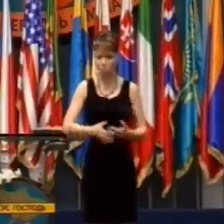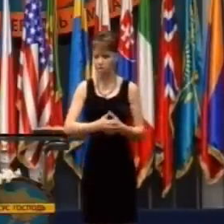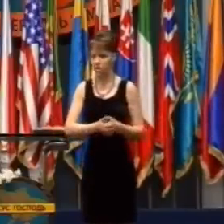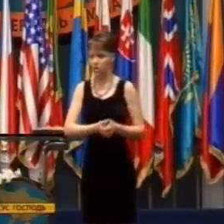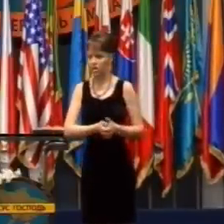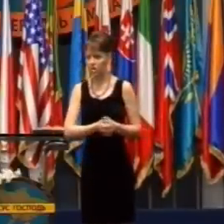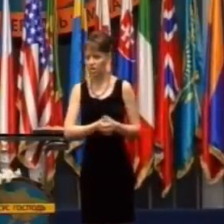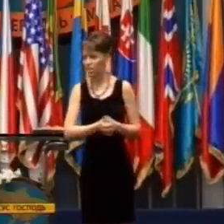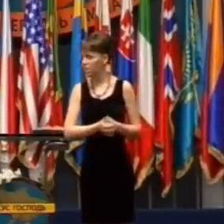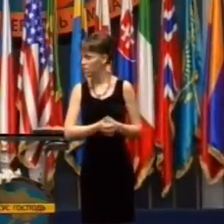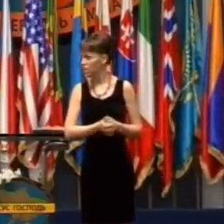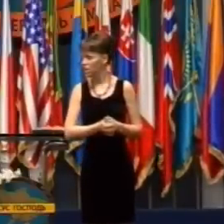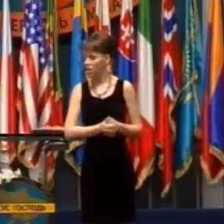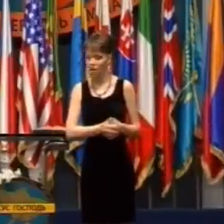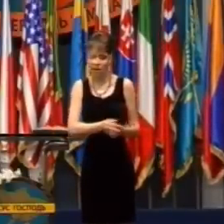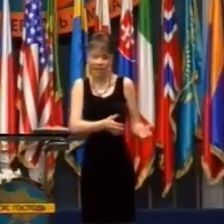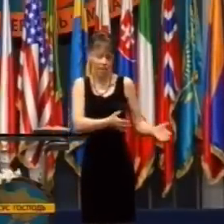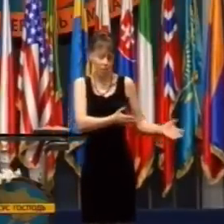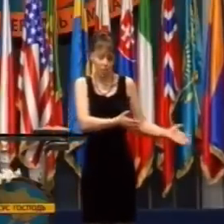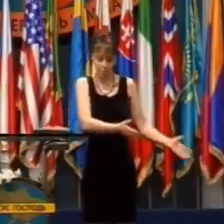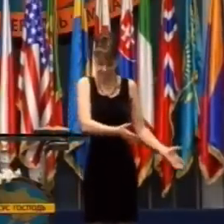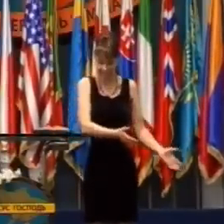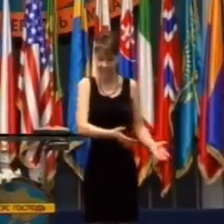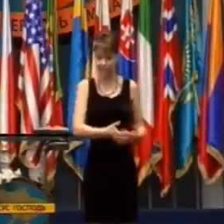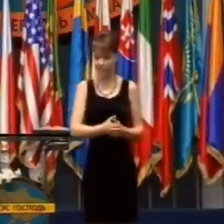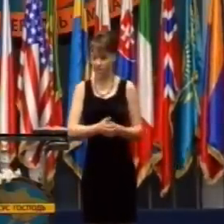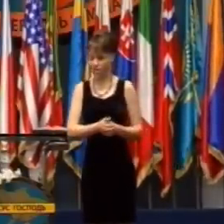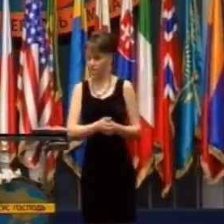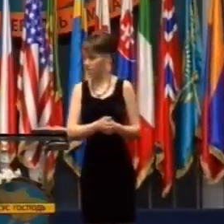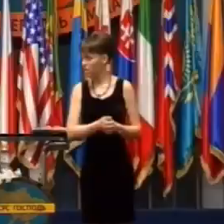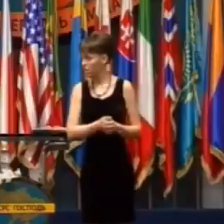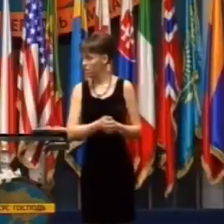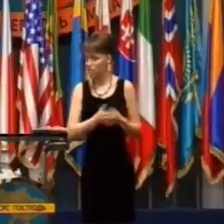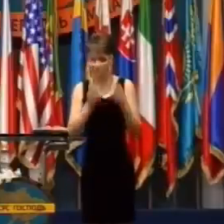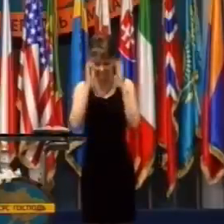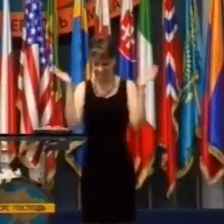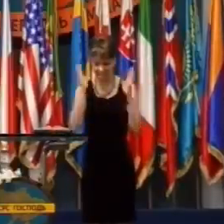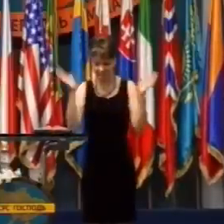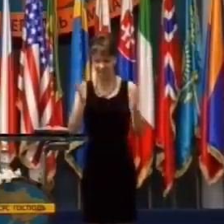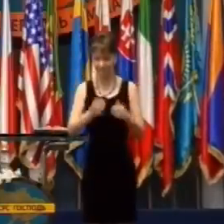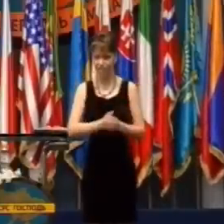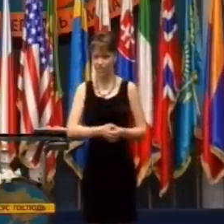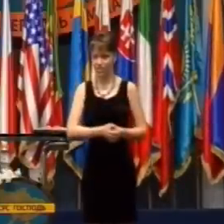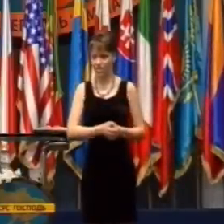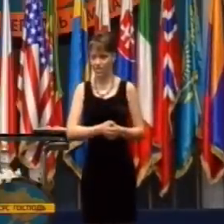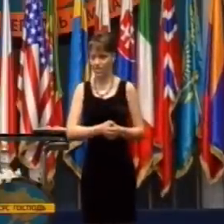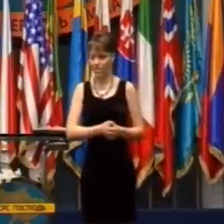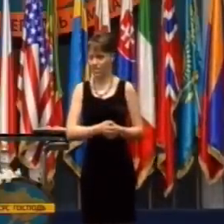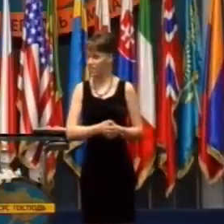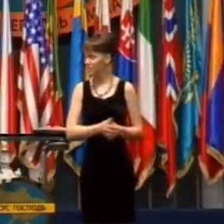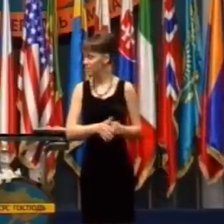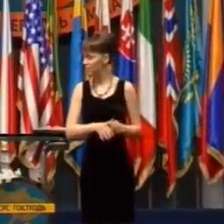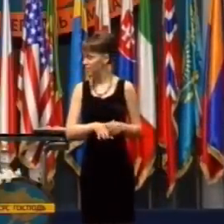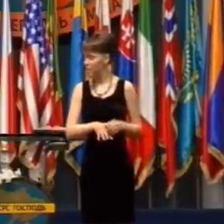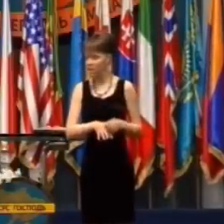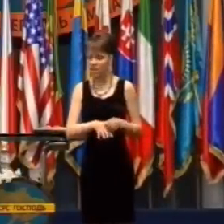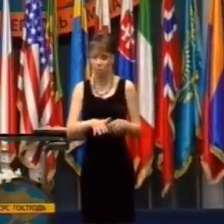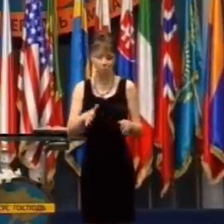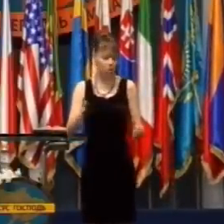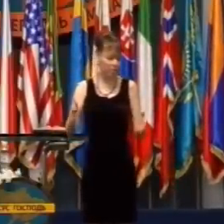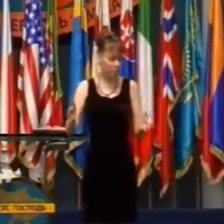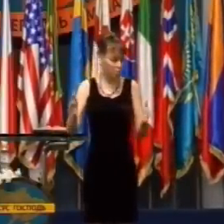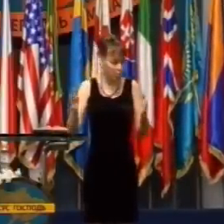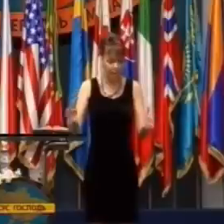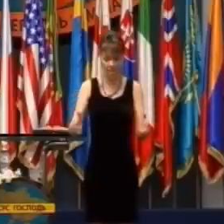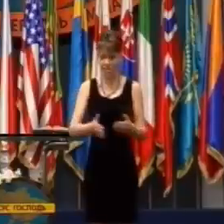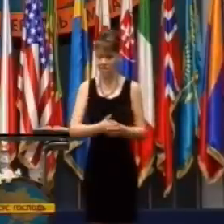Polámaná a ja som pritom ležal v posteli a nevedel som o tom, že tam